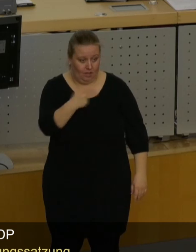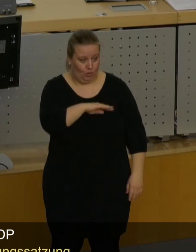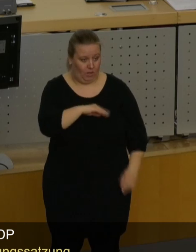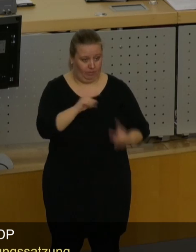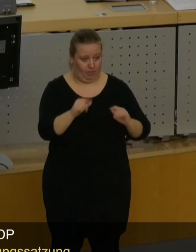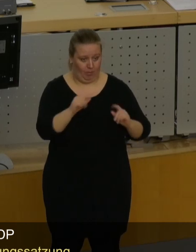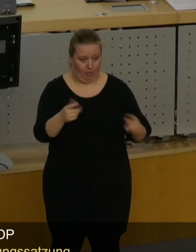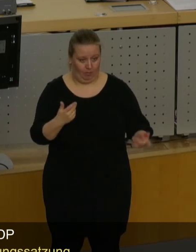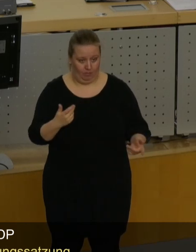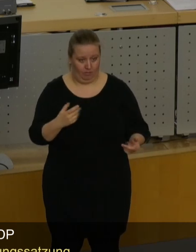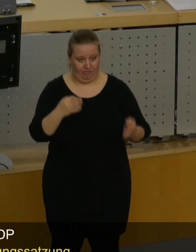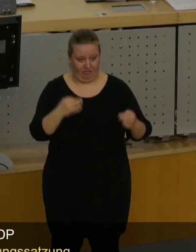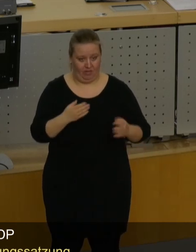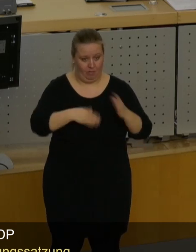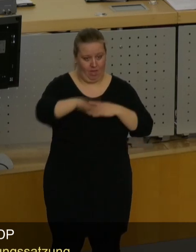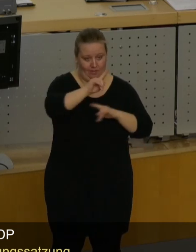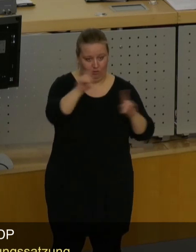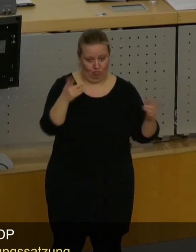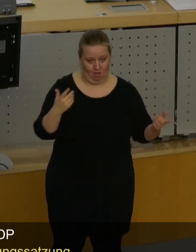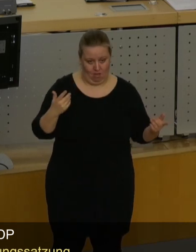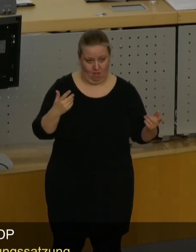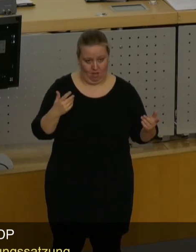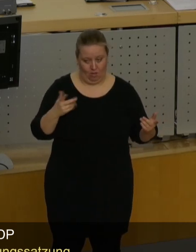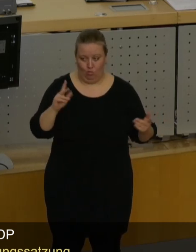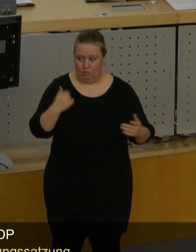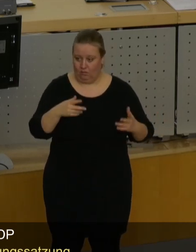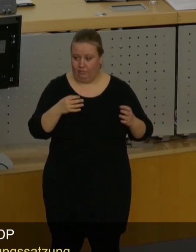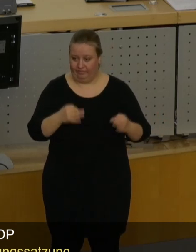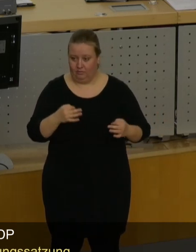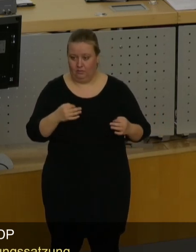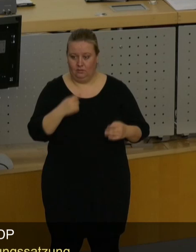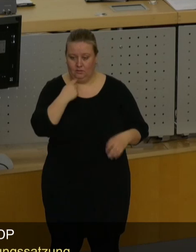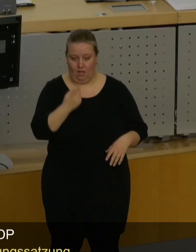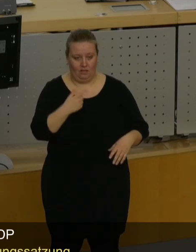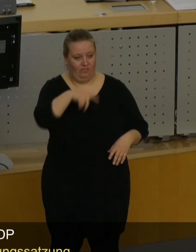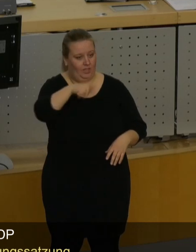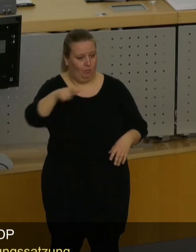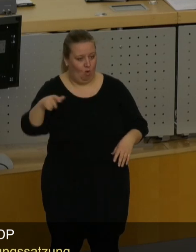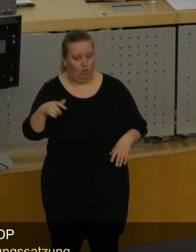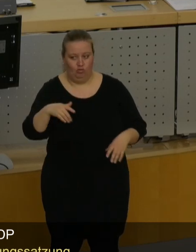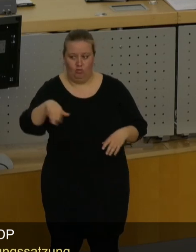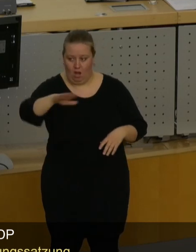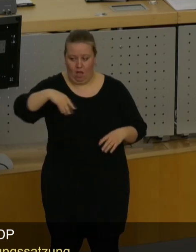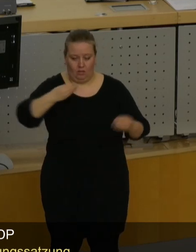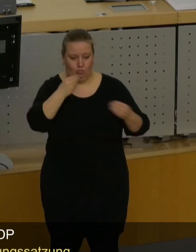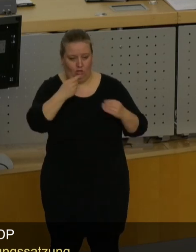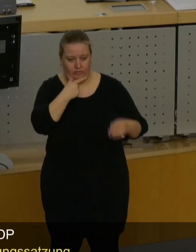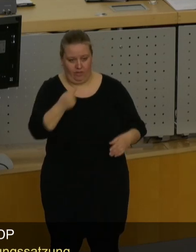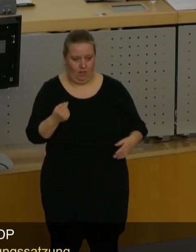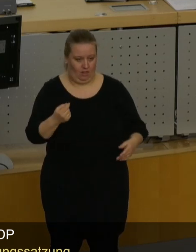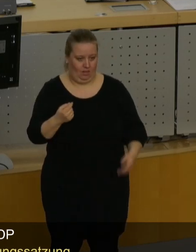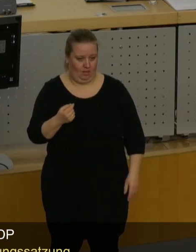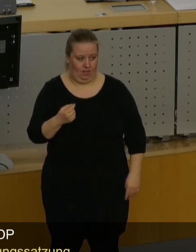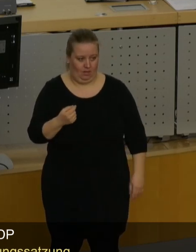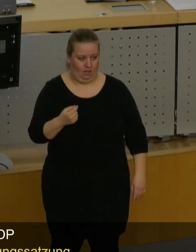weggerannt. Auf einmal hatte man nicht mehr die Mehrheit, und auf einmal redet man, dass man mit dem bürgerlichen Lager reden wollte. Wie gesagt, wer